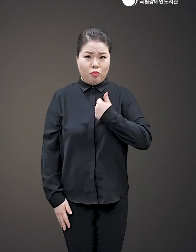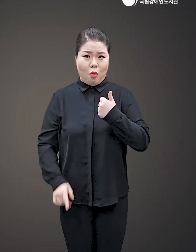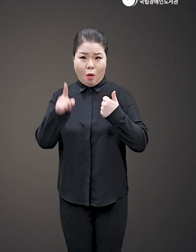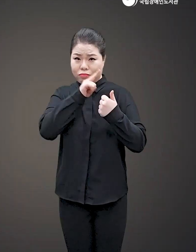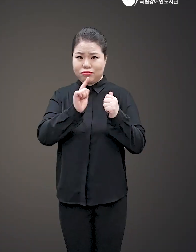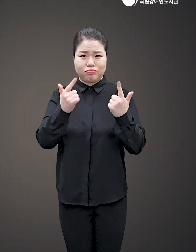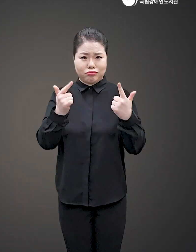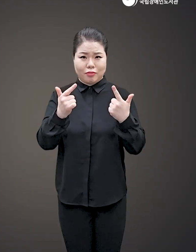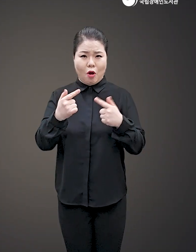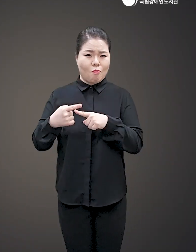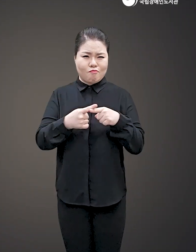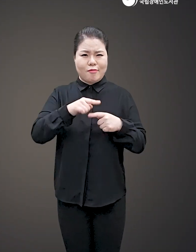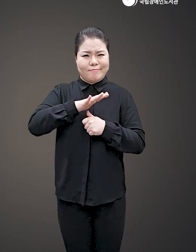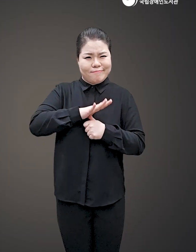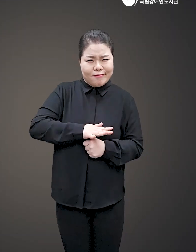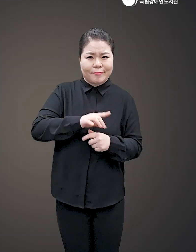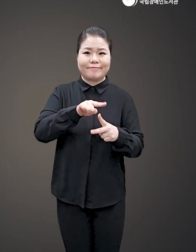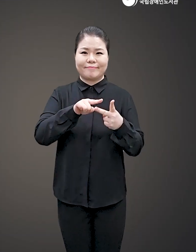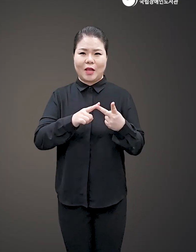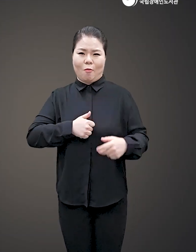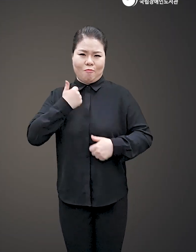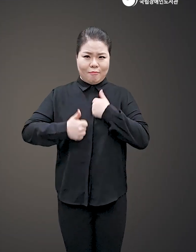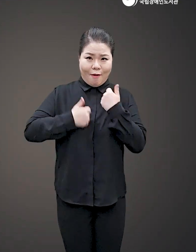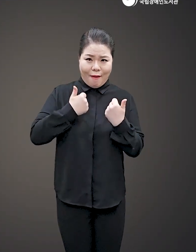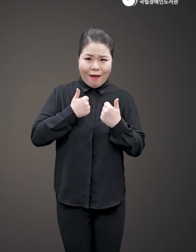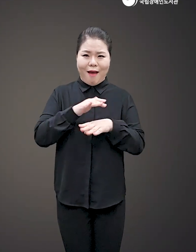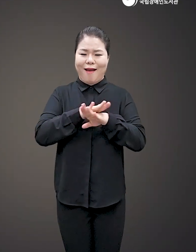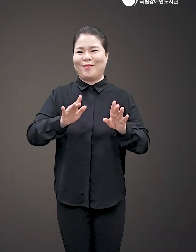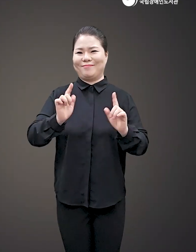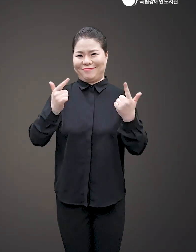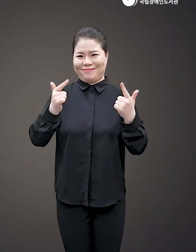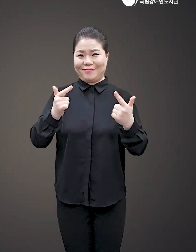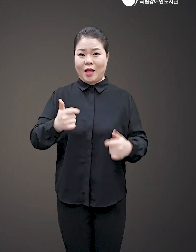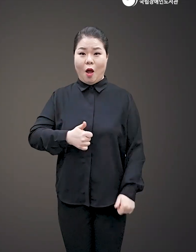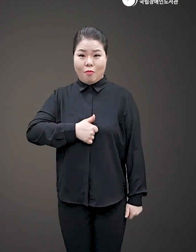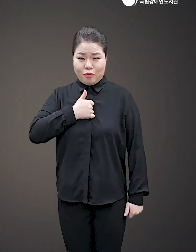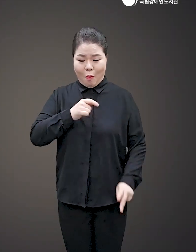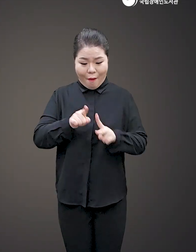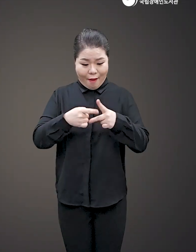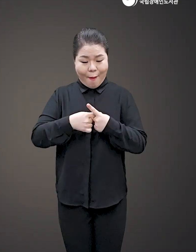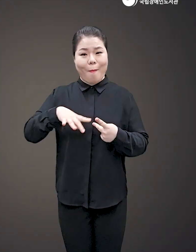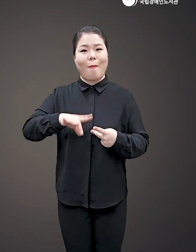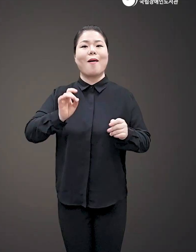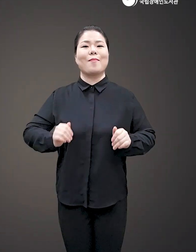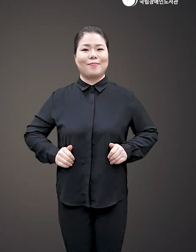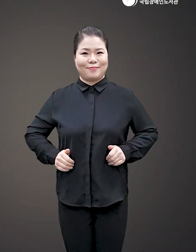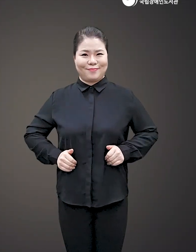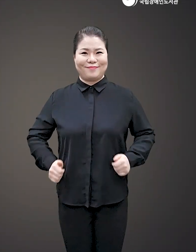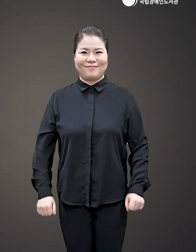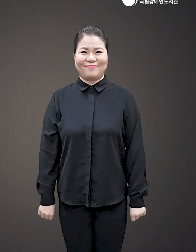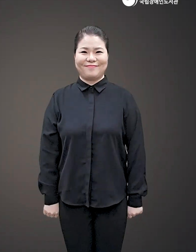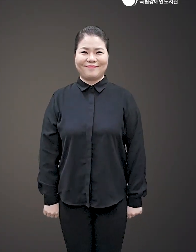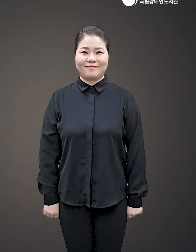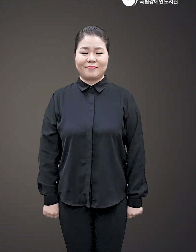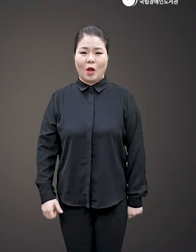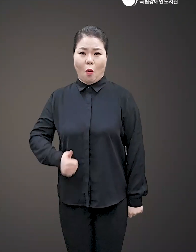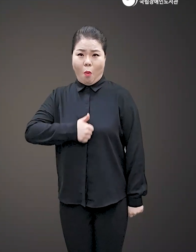나쁜 일이 아니며 분노를 무조건 억누르거나 분출하는 것이 아니라 자신의 분노를 이해하는 것이 먼저다